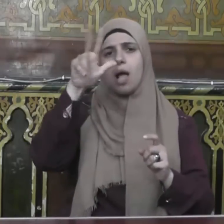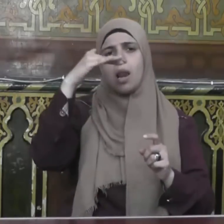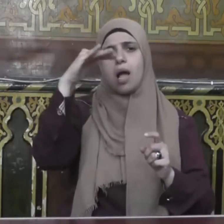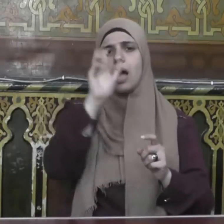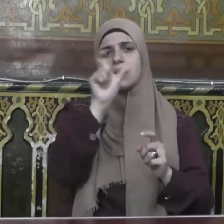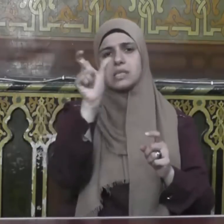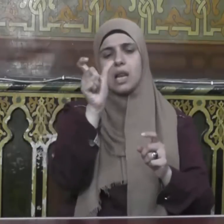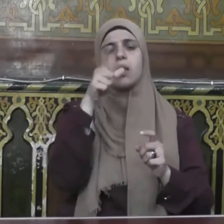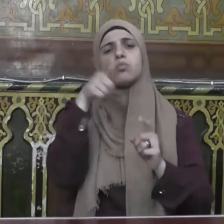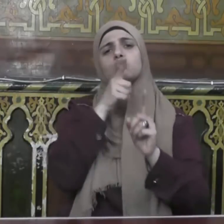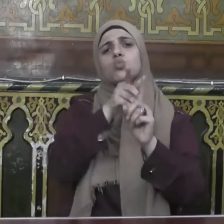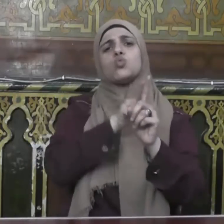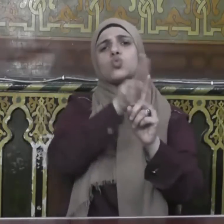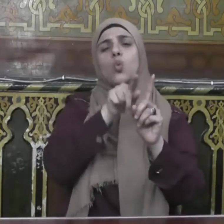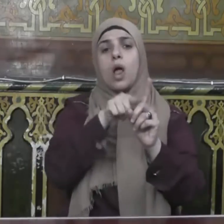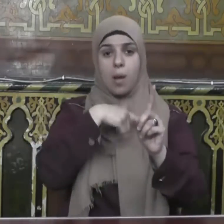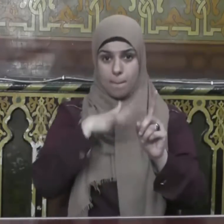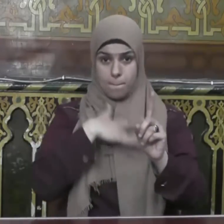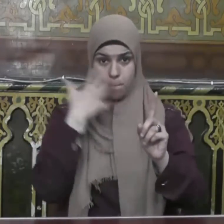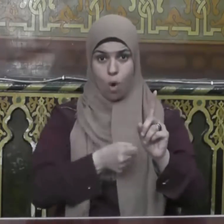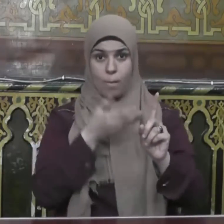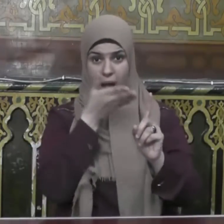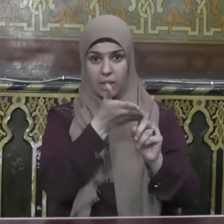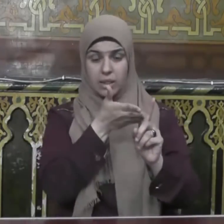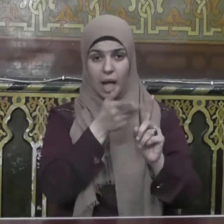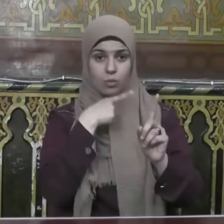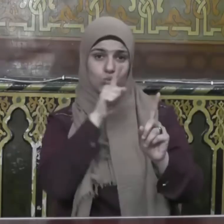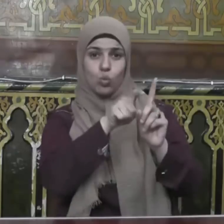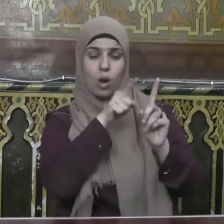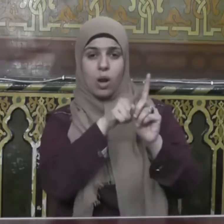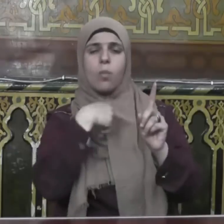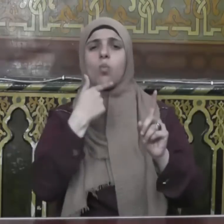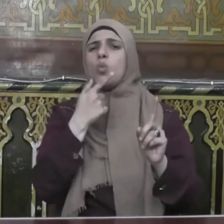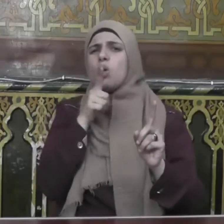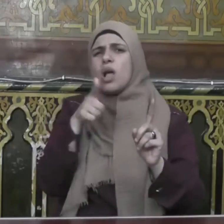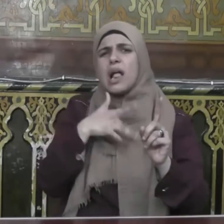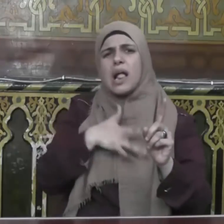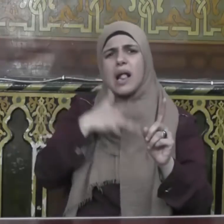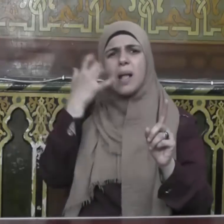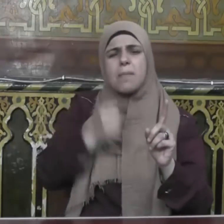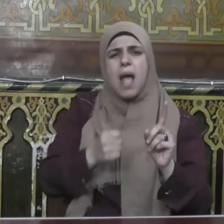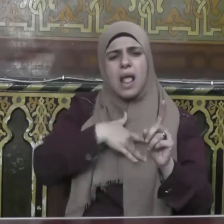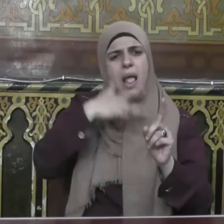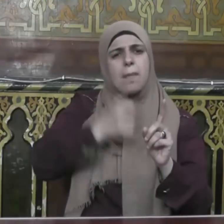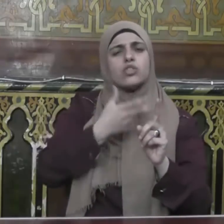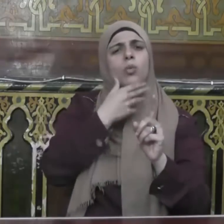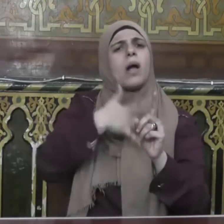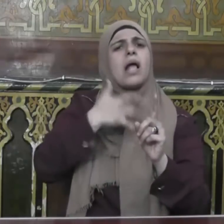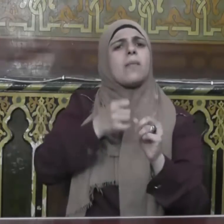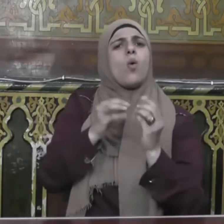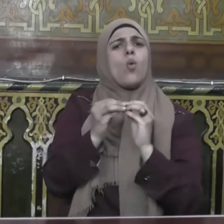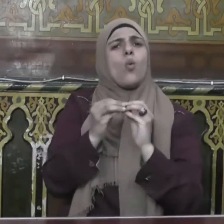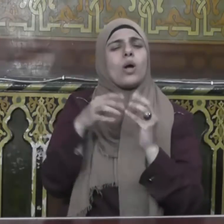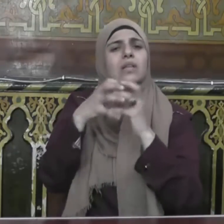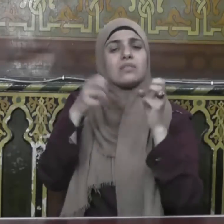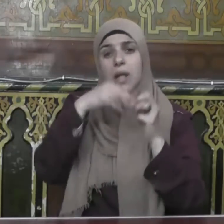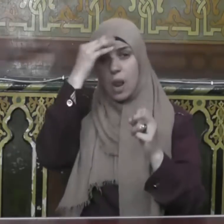أمؤمن أنت فقال له الإيمان إيمانان فإن كنت تسألني عن